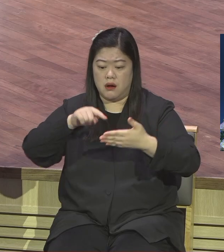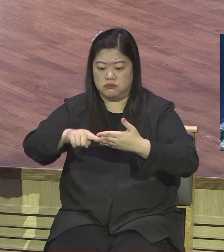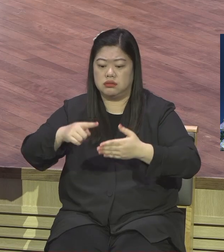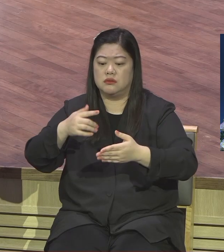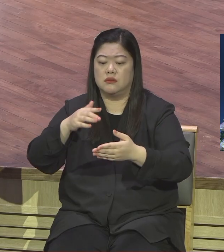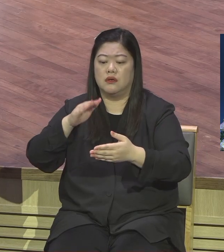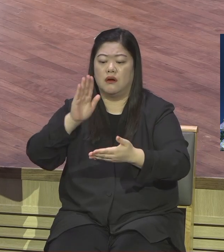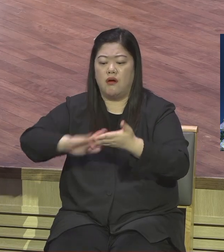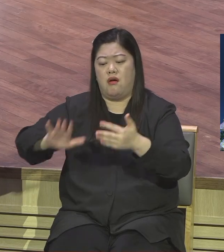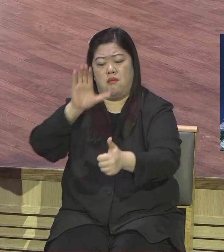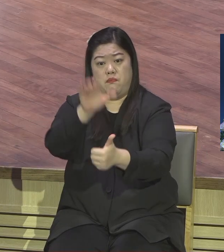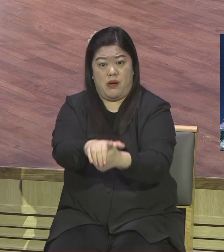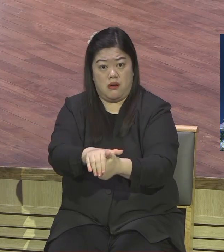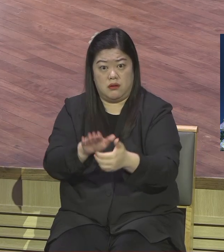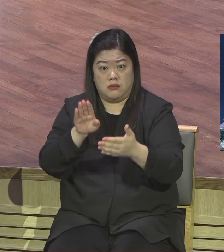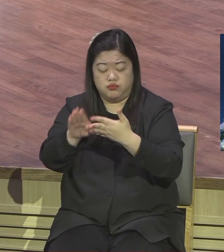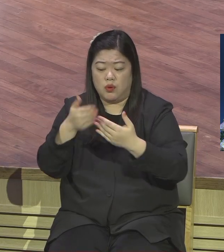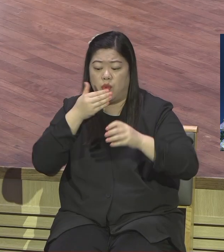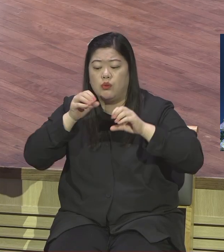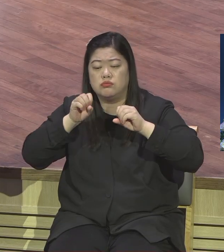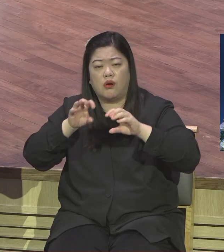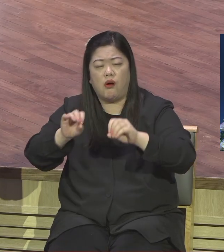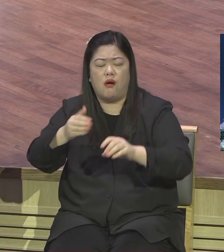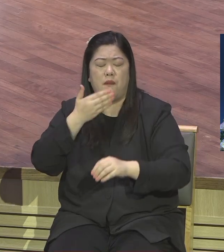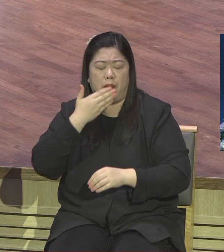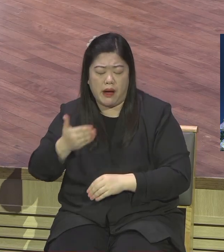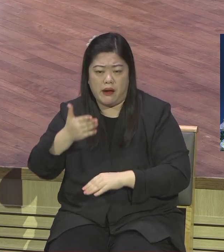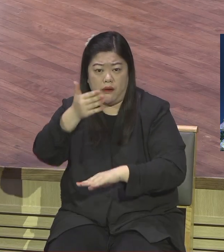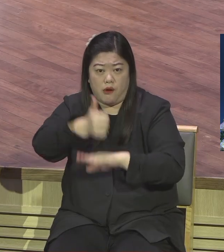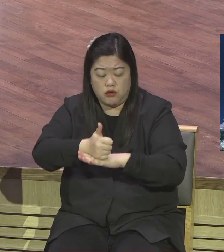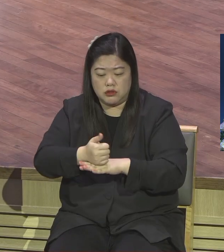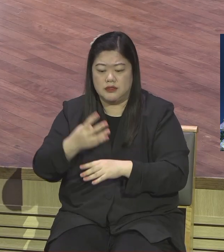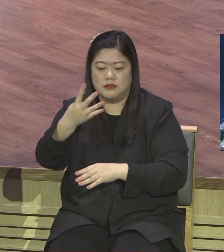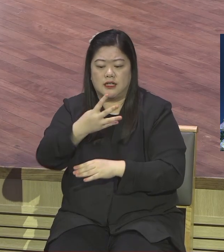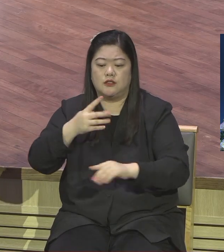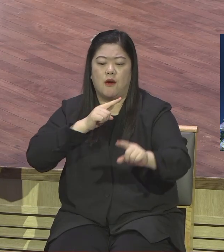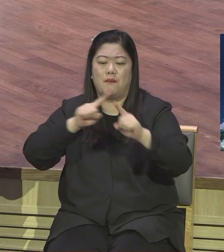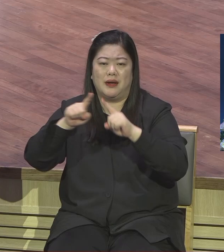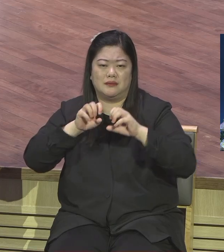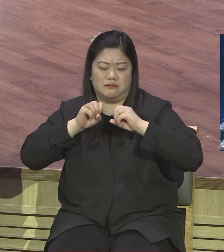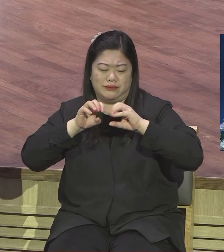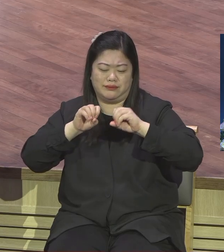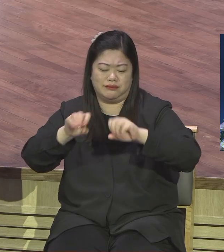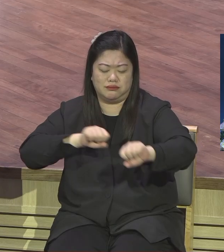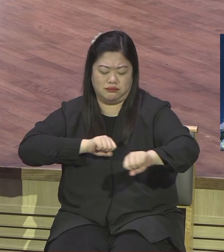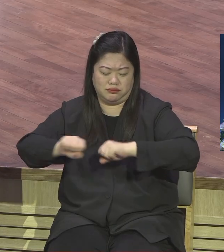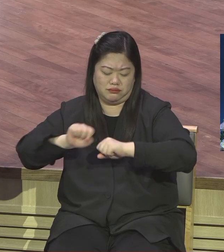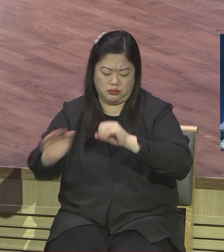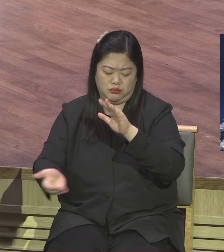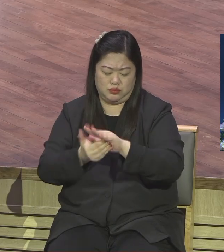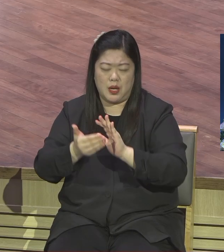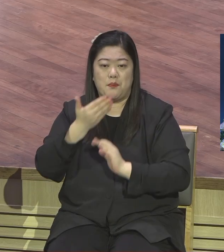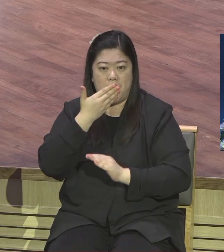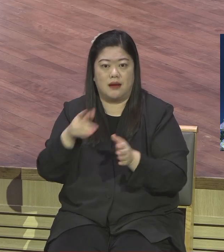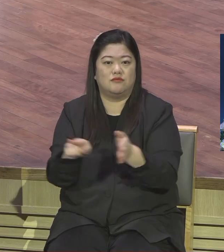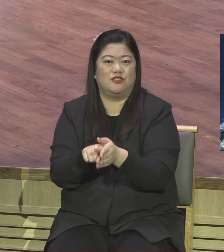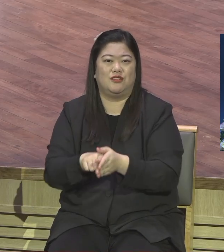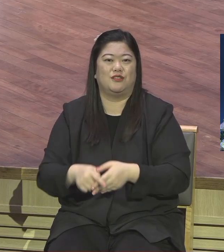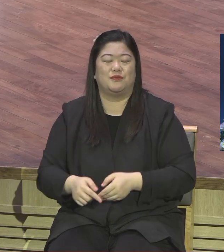분명히 4천말소민정 일으킬 줄 확신합니다 우리 후대들이 그렇게 일어나기 때문에